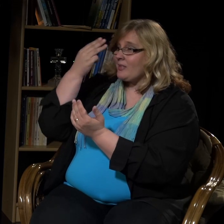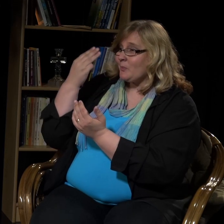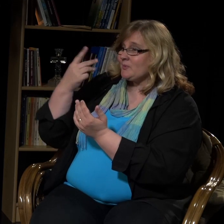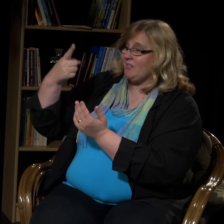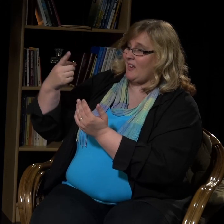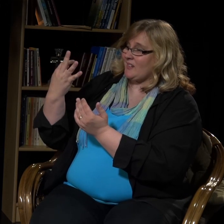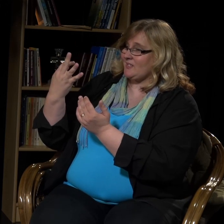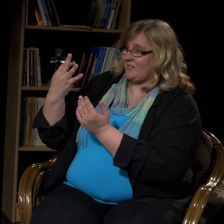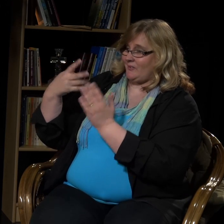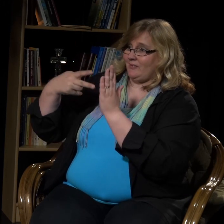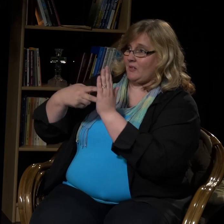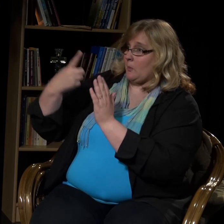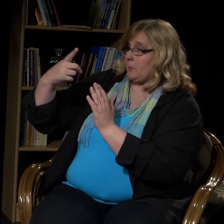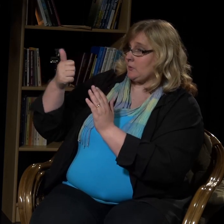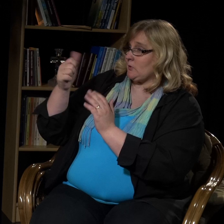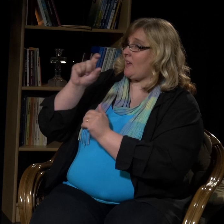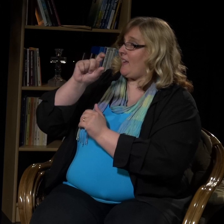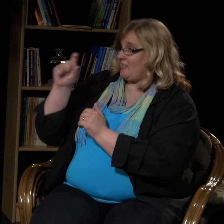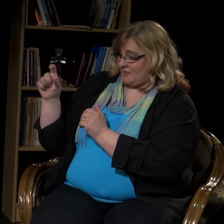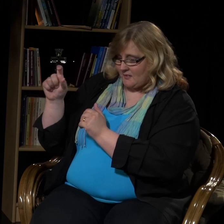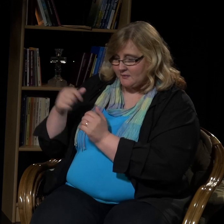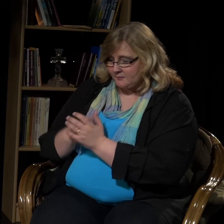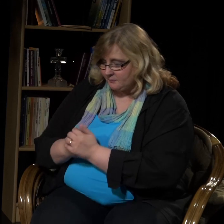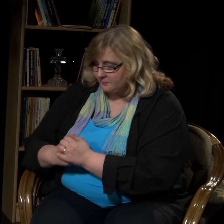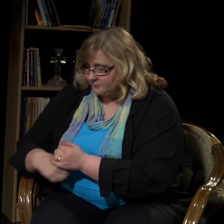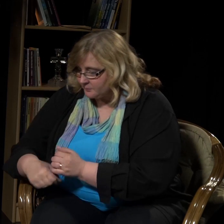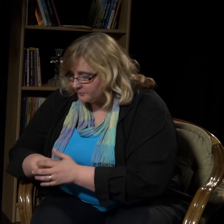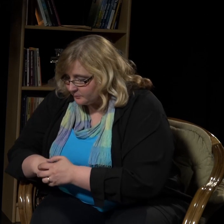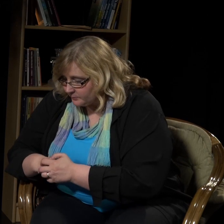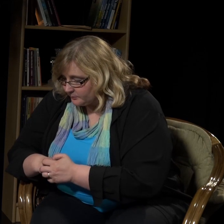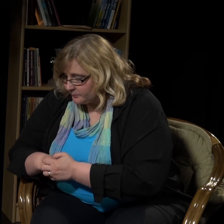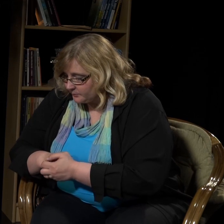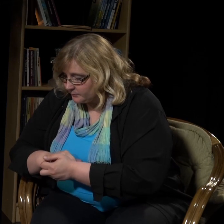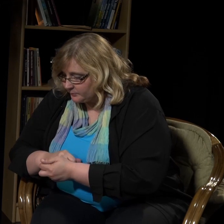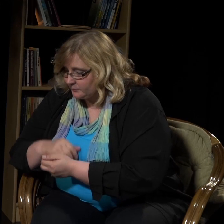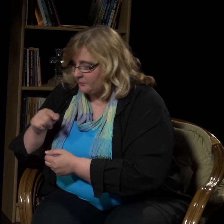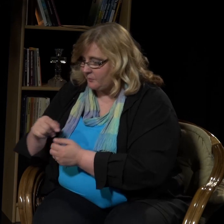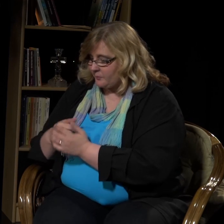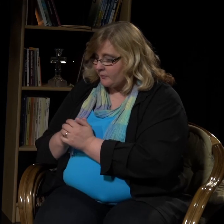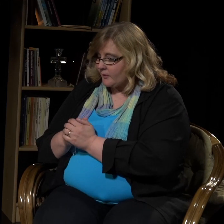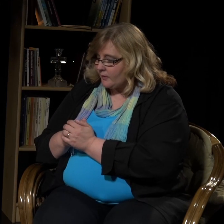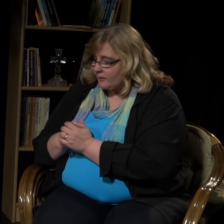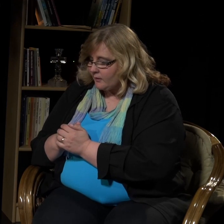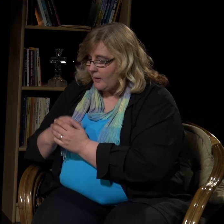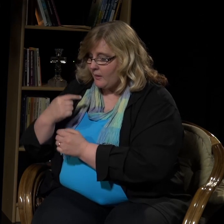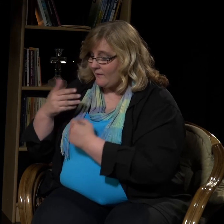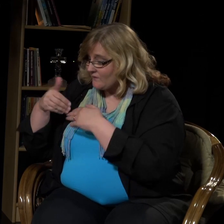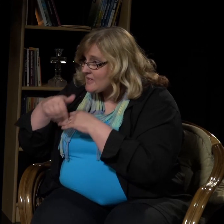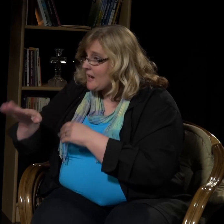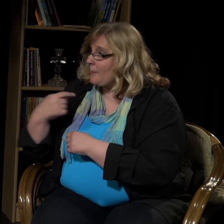toisten ihmisten kanssa, että rukoilemme yhdessä. Tähän liittyy Matteuksen evankeliumin kohta 18. luku